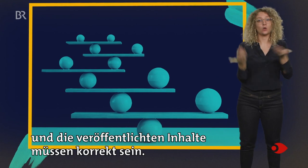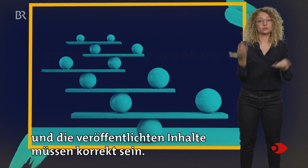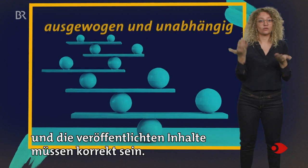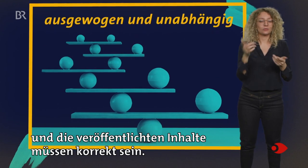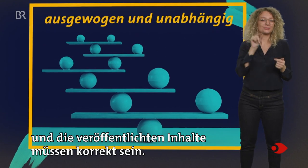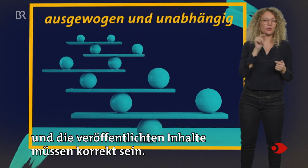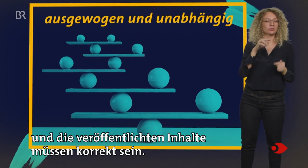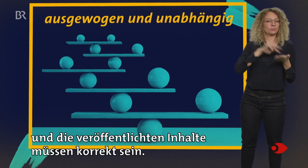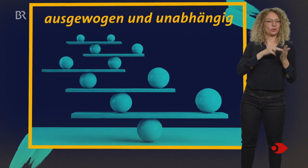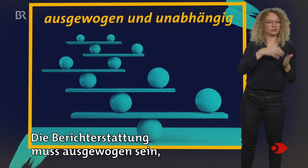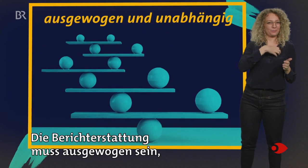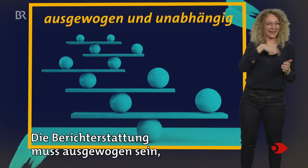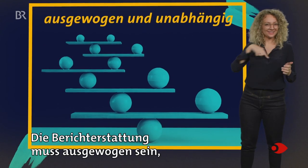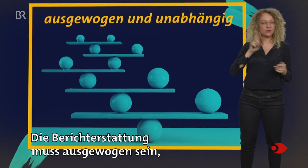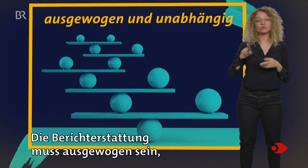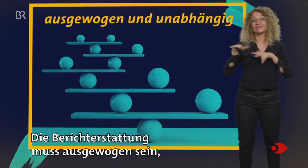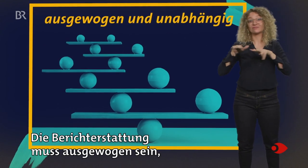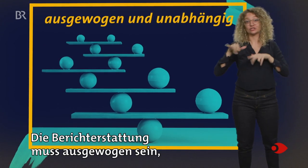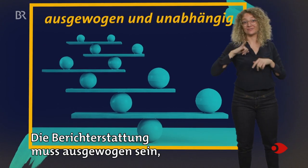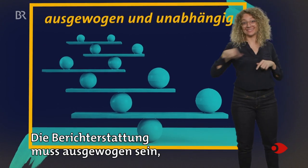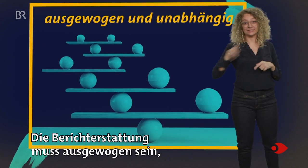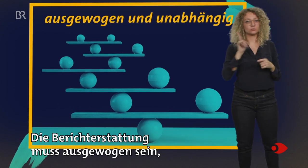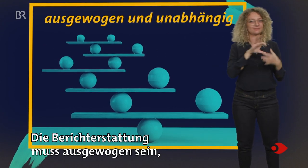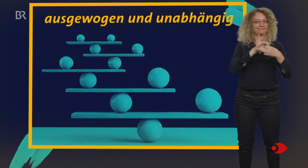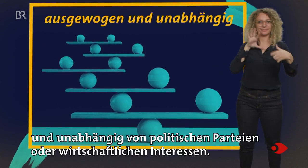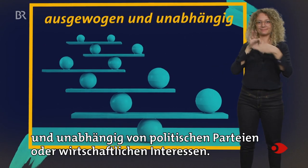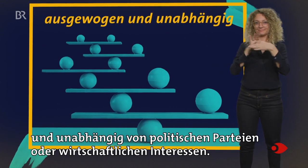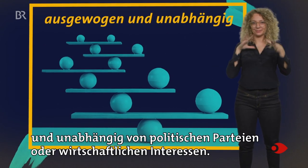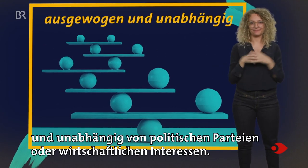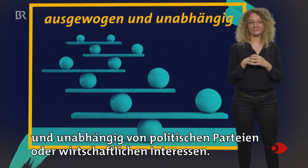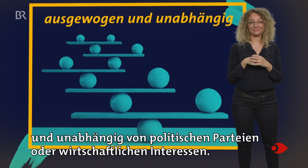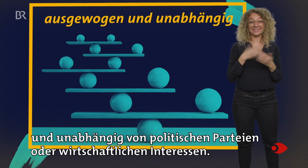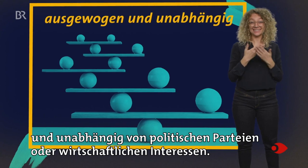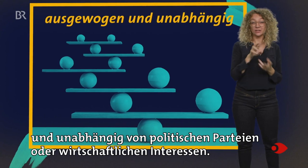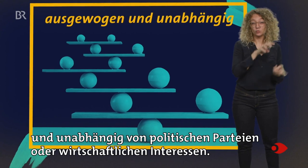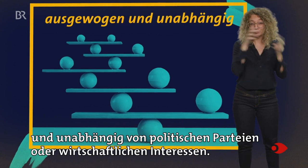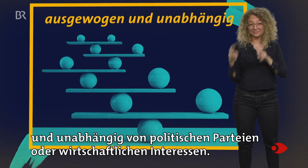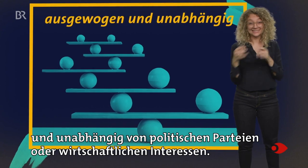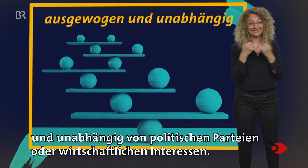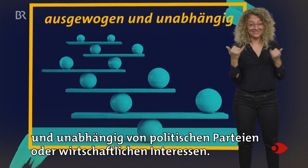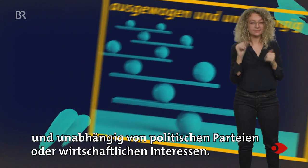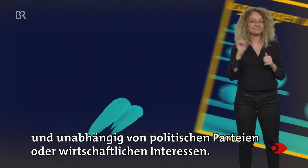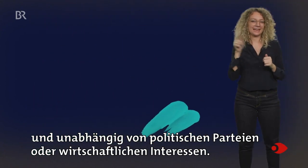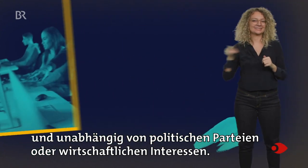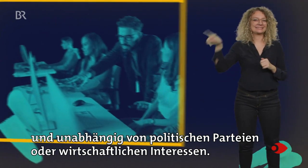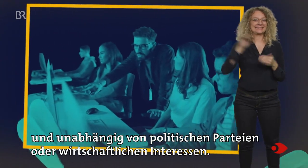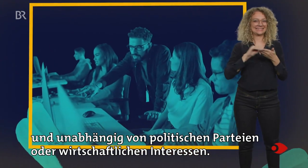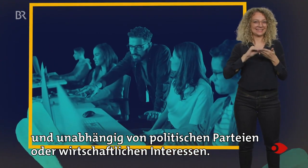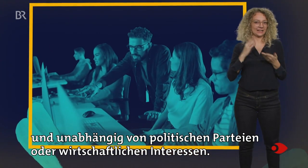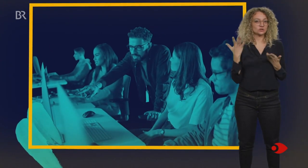korrekt sein. Die Berichterstattung muss ausgewogen sein und unabhängig von politischen Parteien oder wirtschaftlichen Interessen. Um